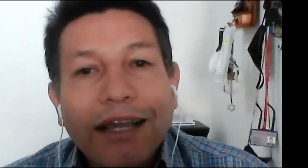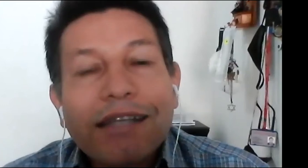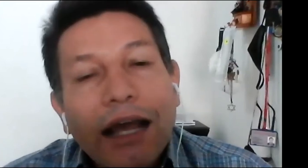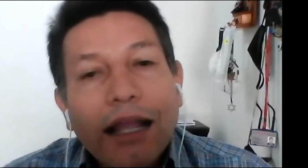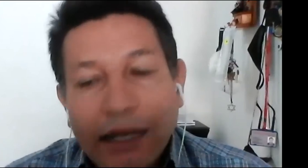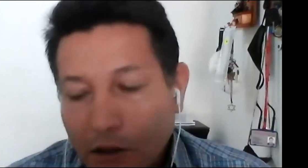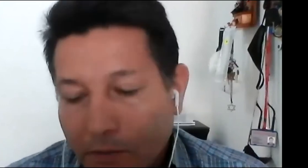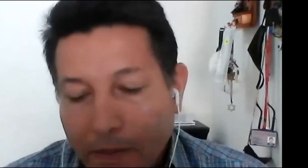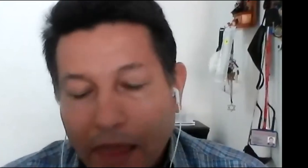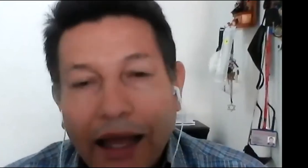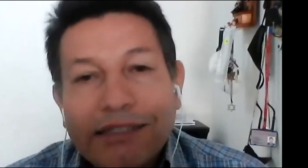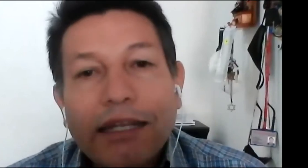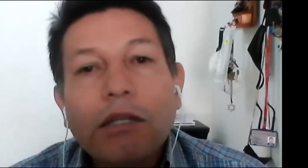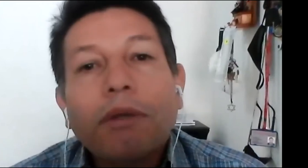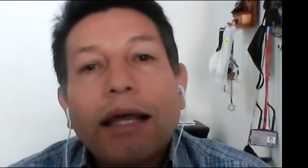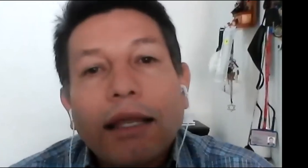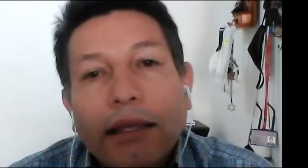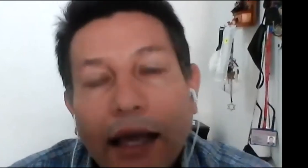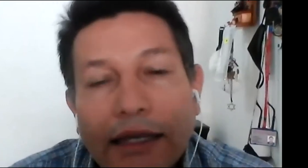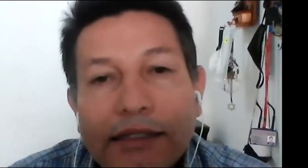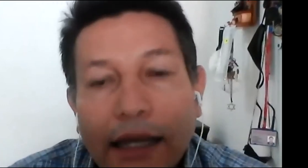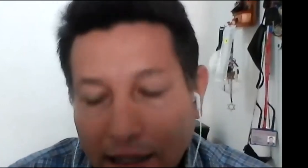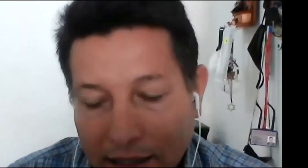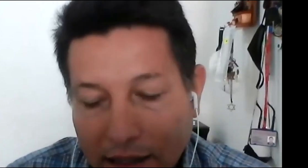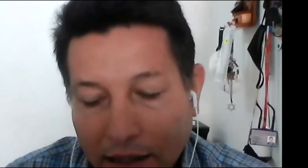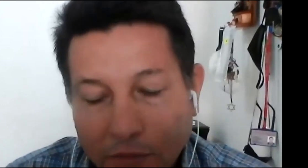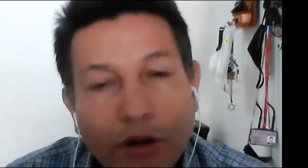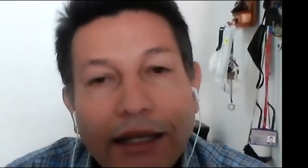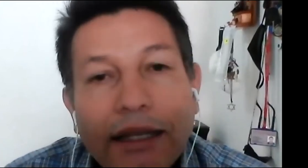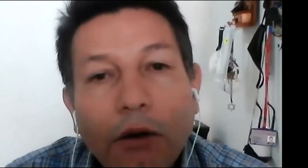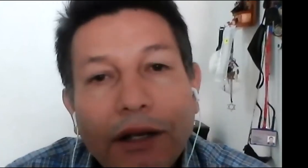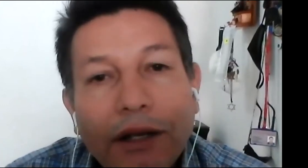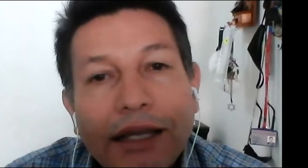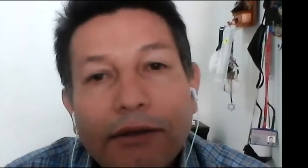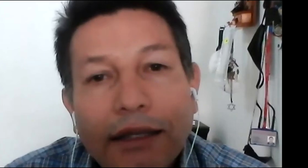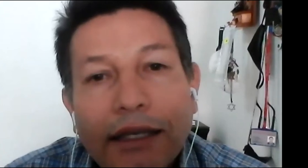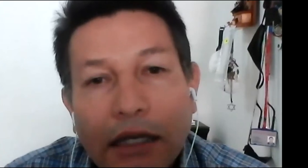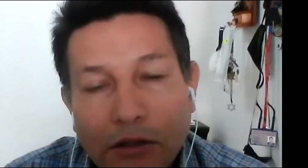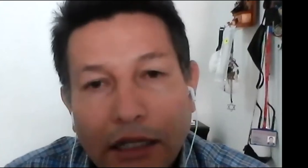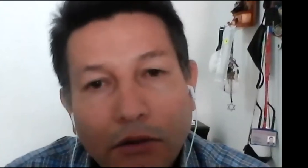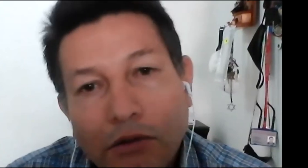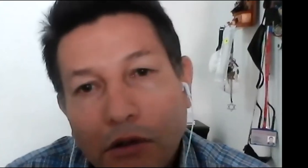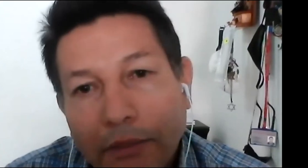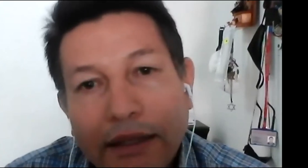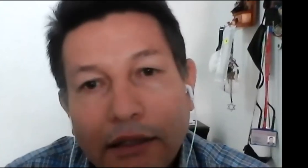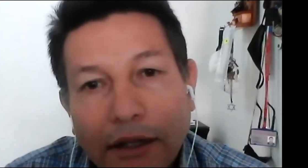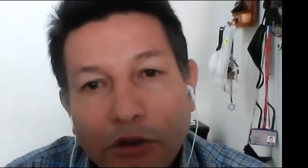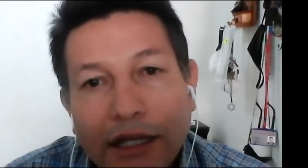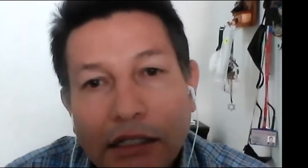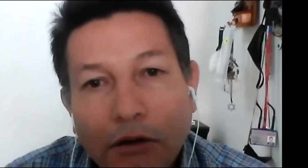ha querido hacer este homenaje a esta importante labor que se viene desarrollando, no solamente a nivel mundial, sino